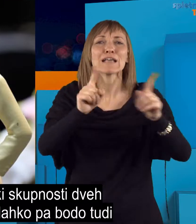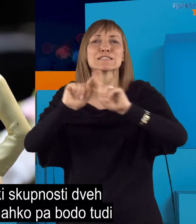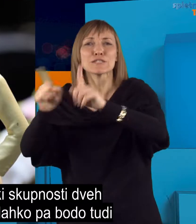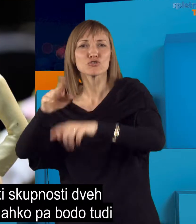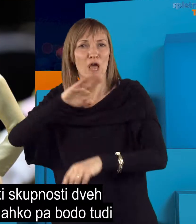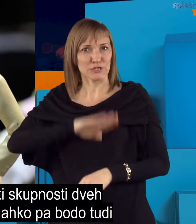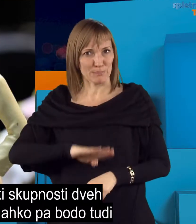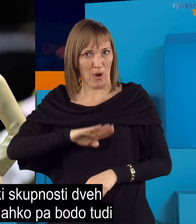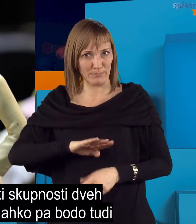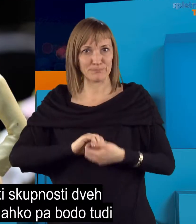tudi posvojili otroke.